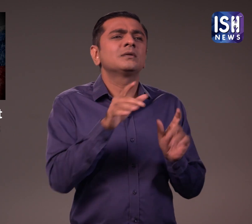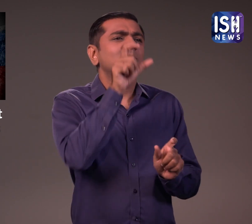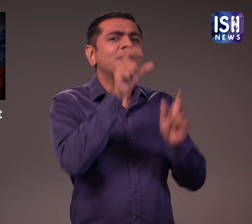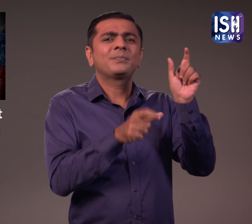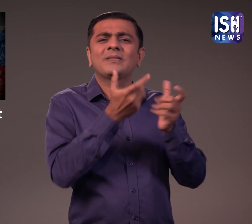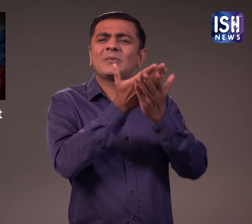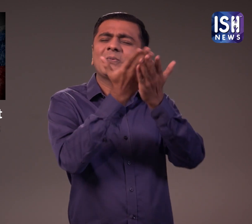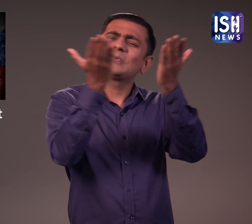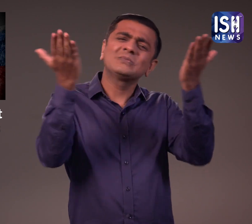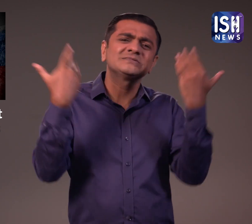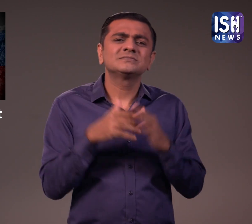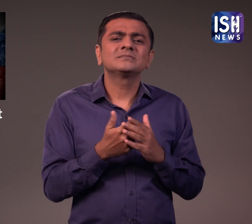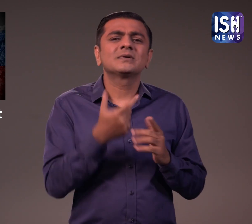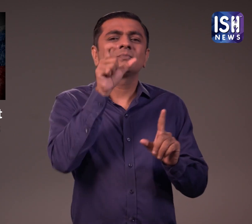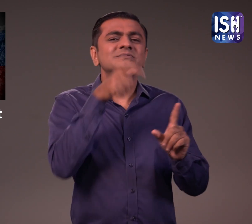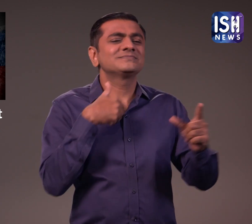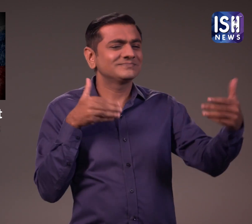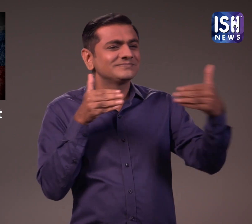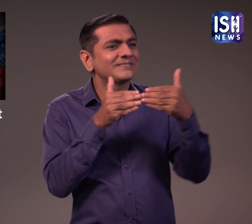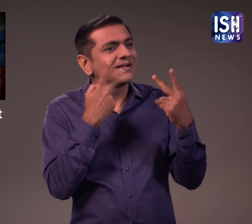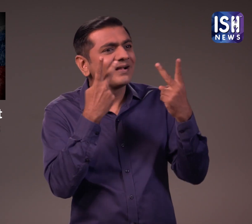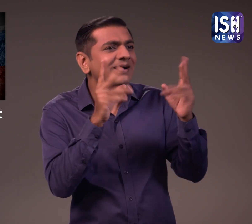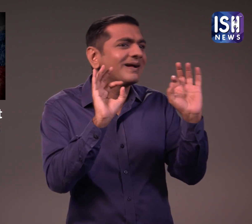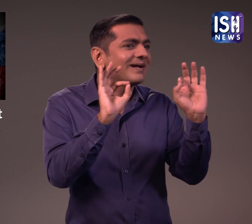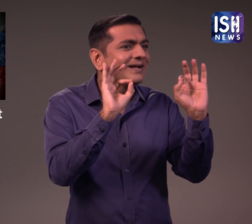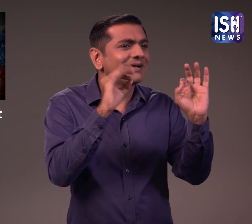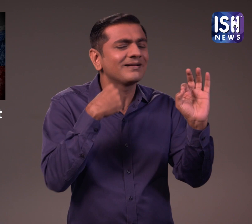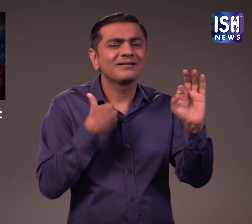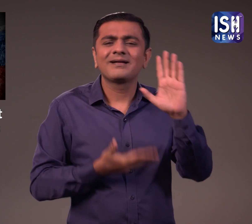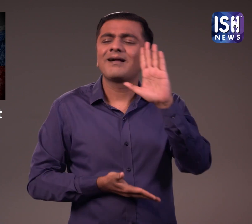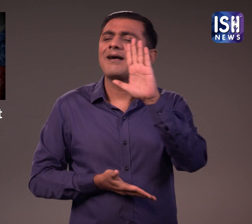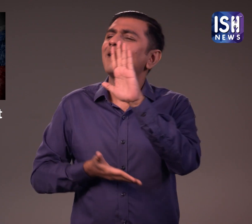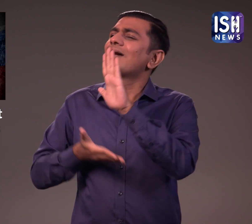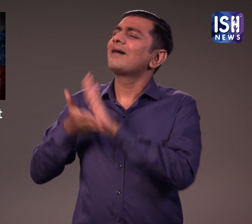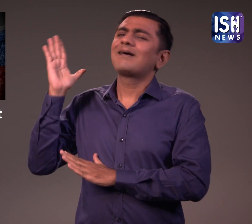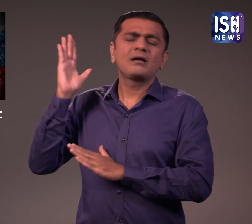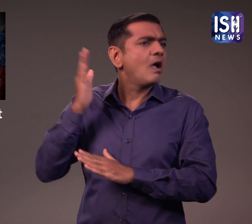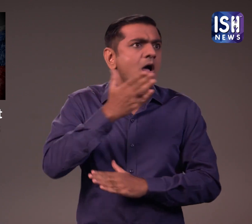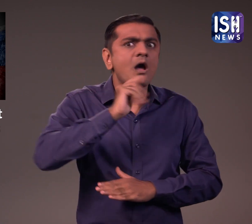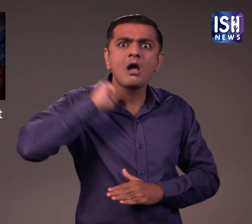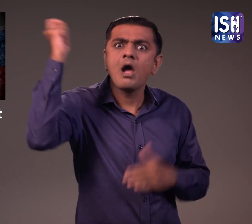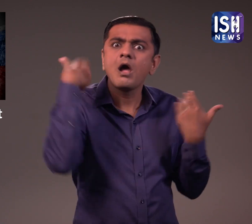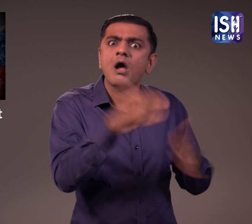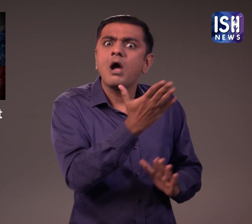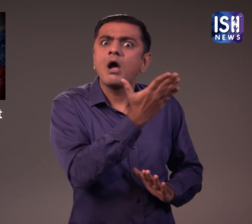यदि आप किसी व्यक्ति से मिलते है और अचानक वह व्यक्ति आत्माथ्या कर लेता है